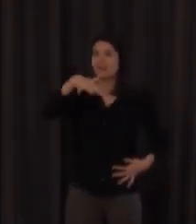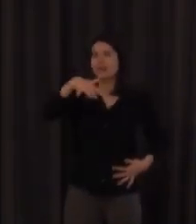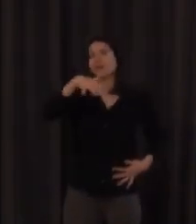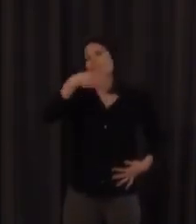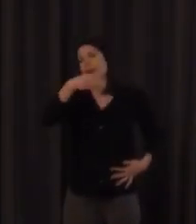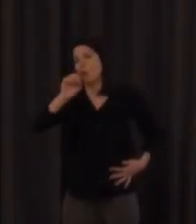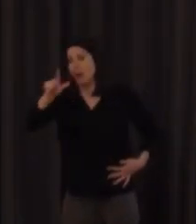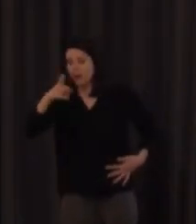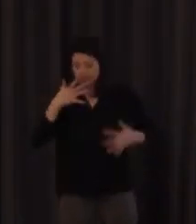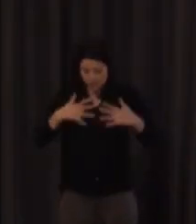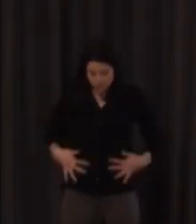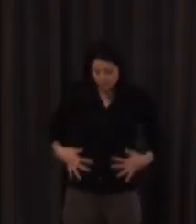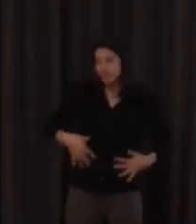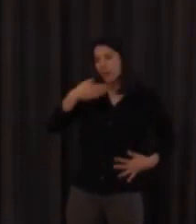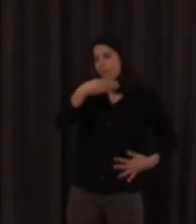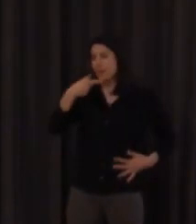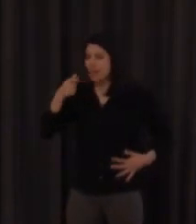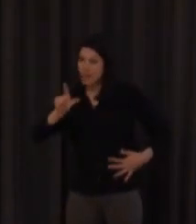sea A para que se produzca